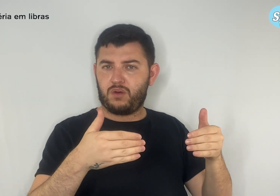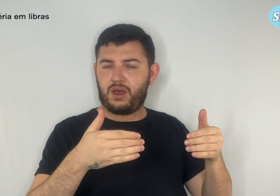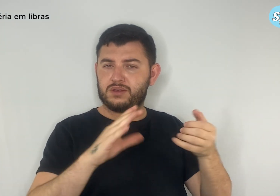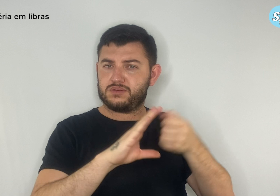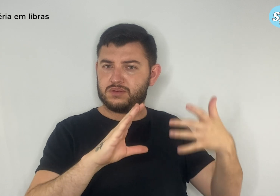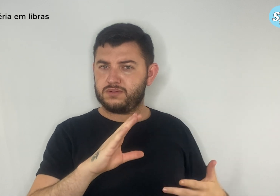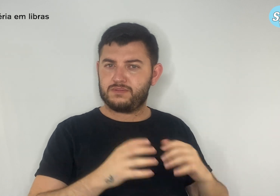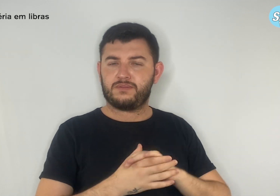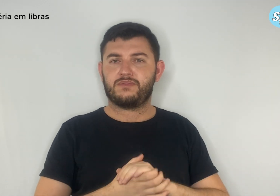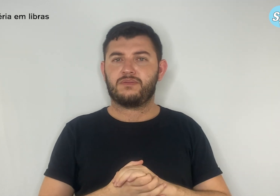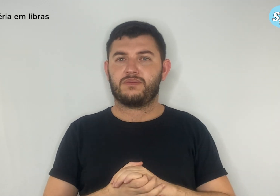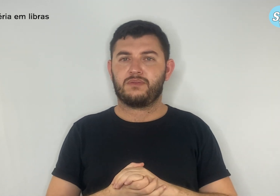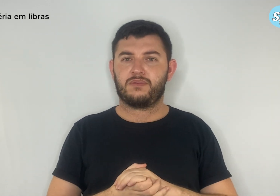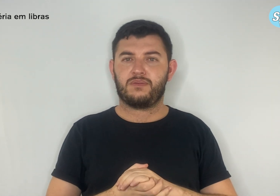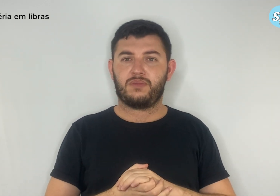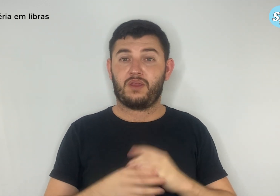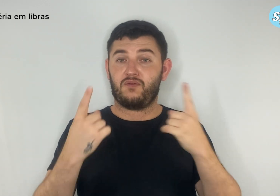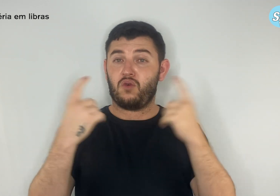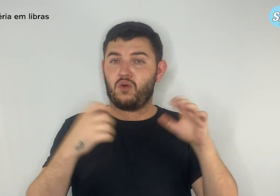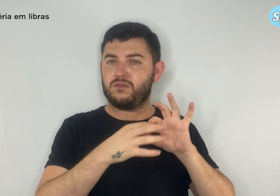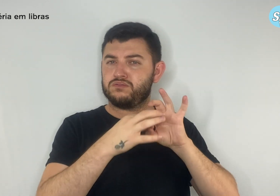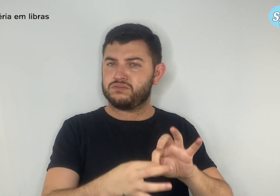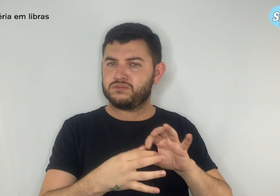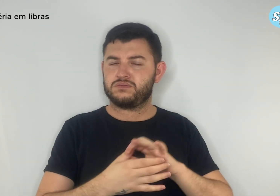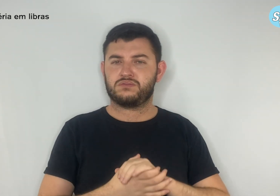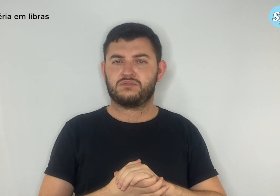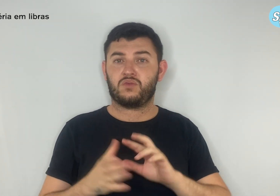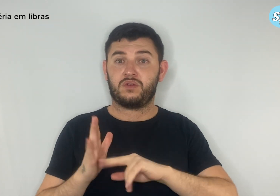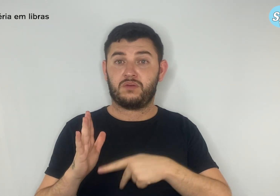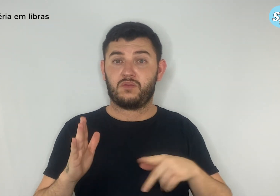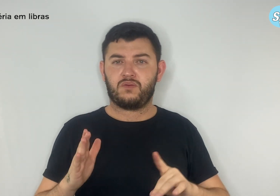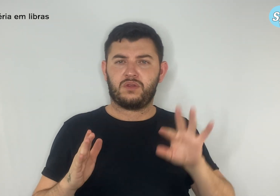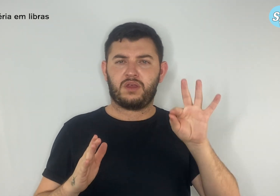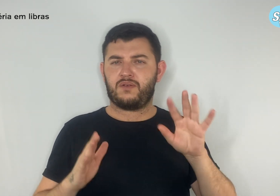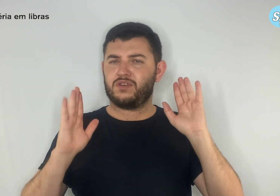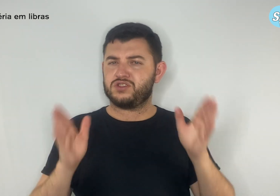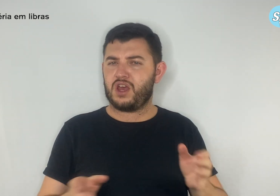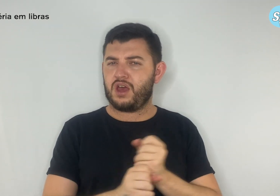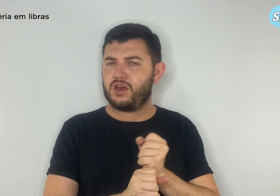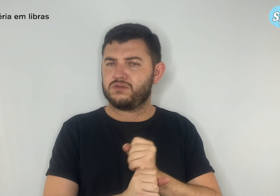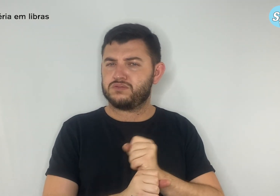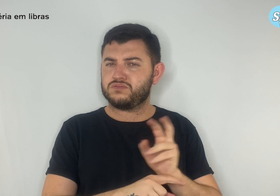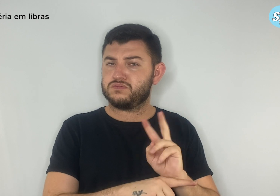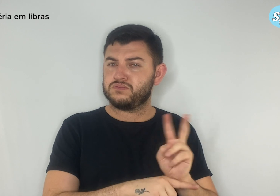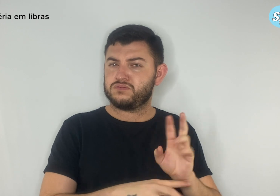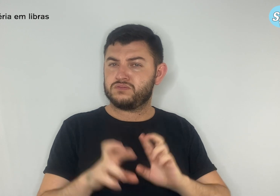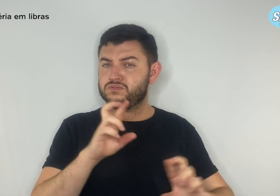violento. Há muito tempo o sindicato vem monitorando e tomando iniciativas nessa